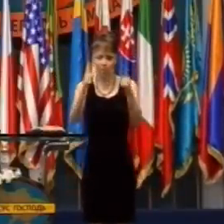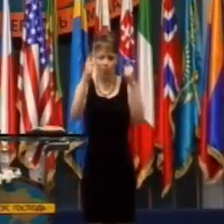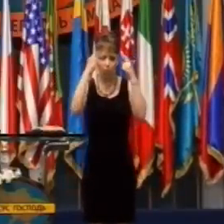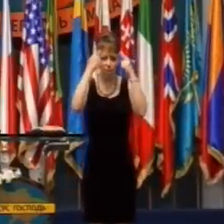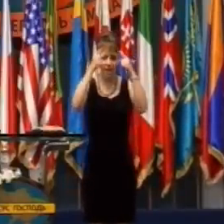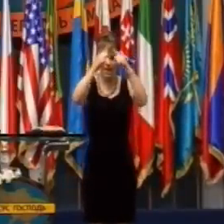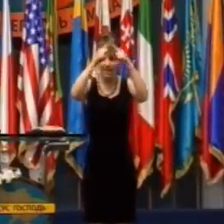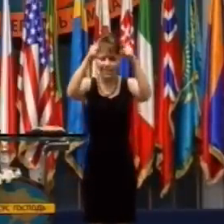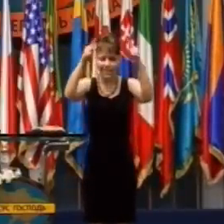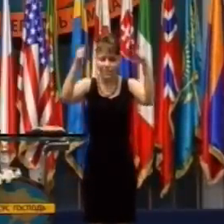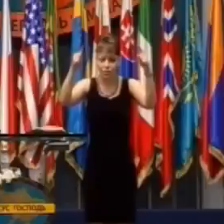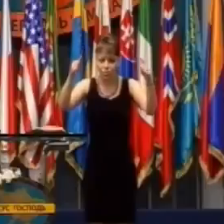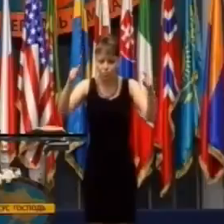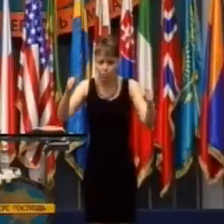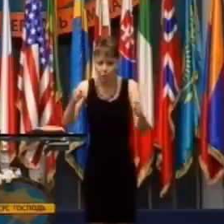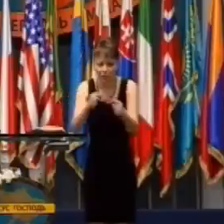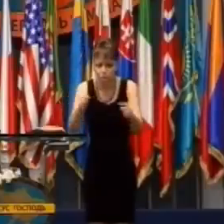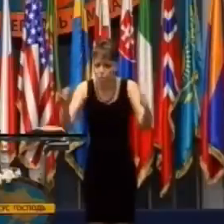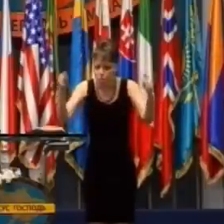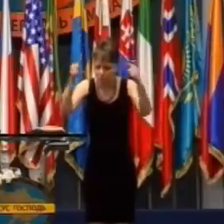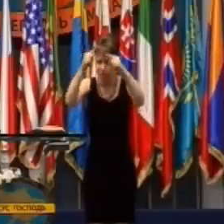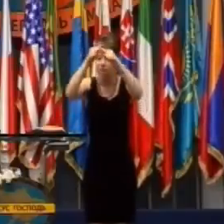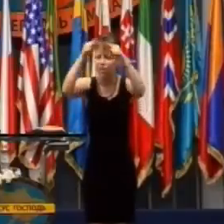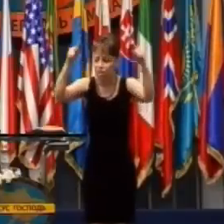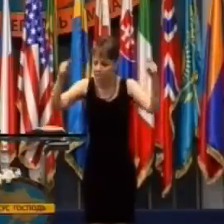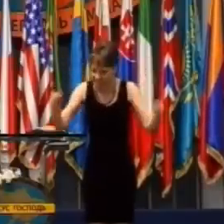Mať Ho v teologickom boxe.